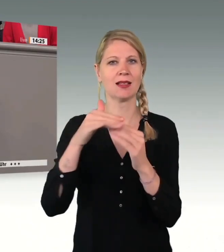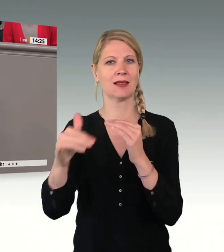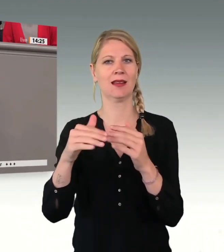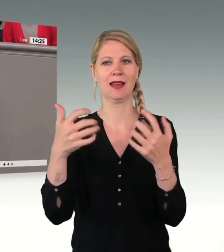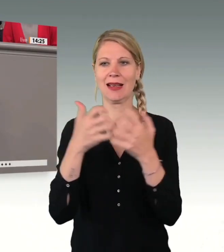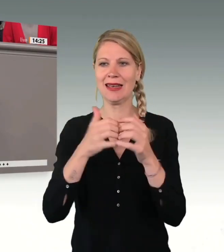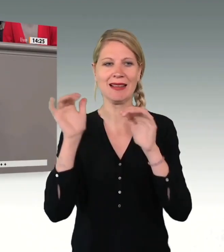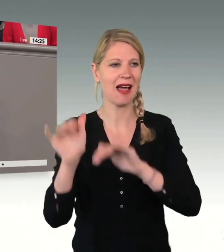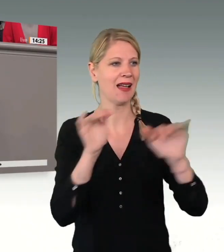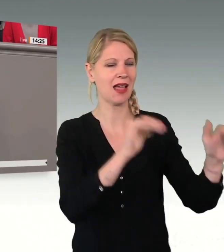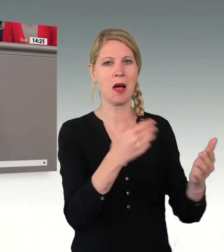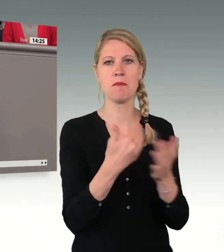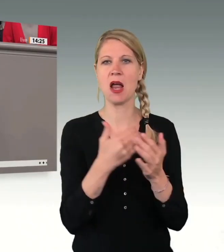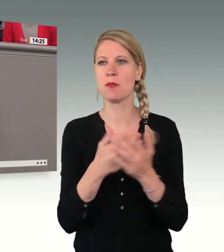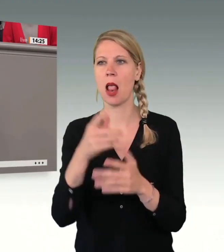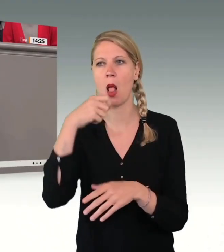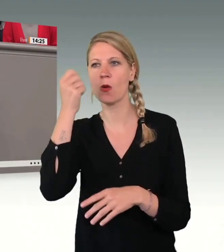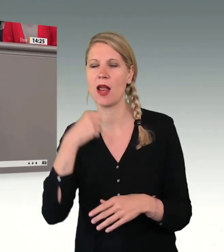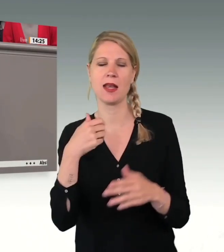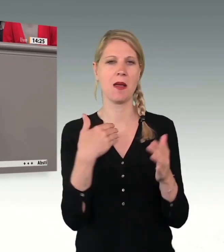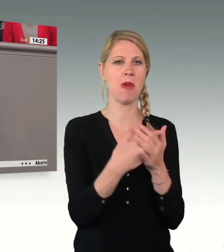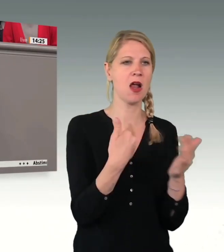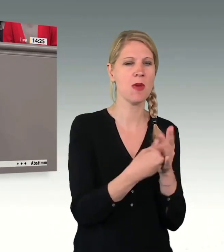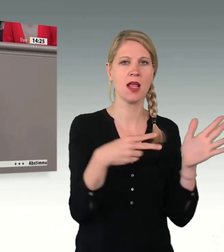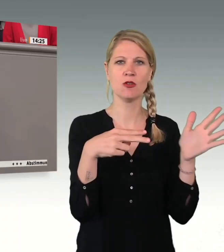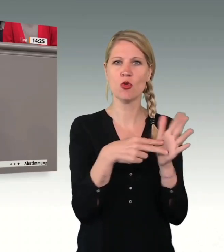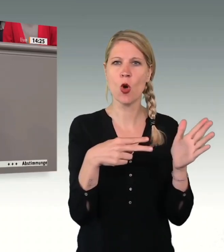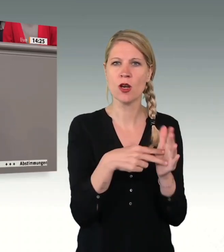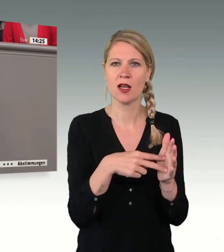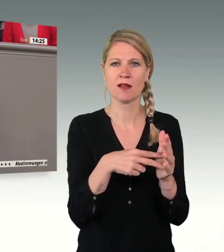Und ich sehe zwischen beiden Menschen keinen Unterschied.